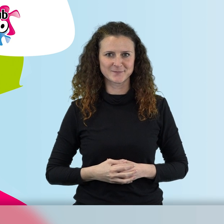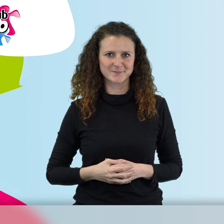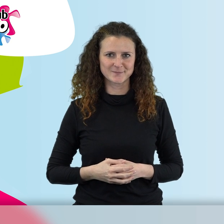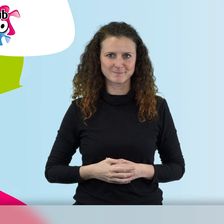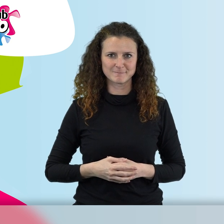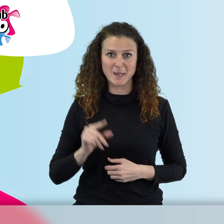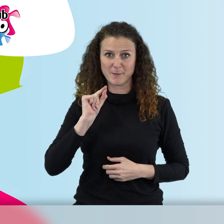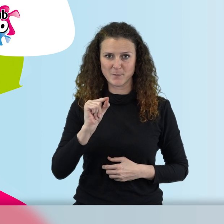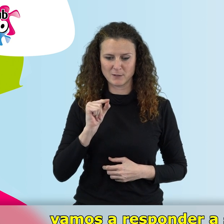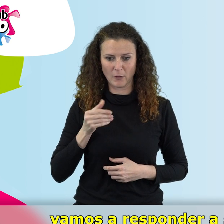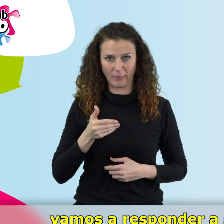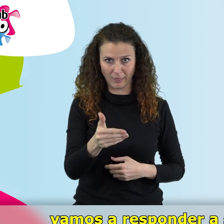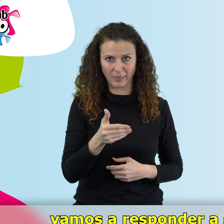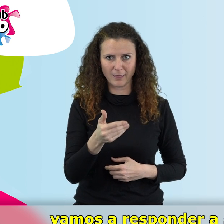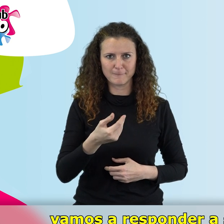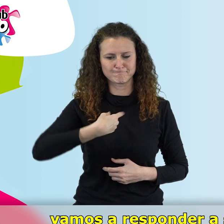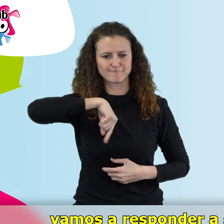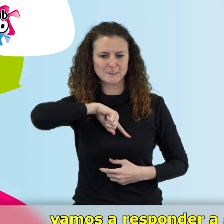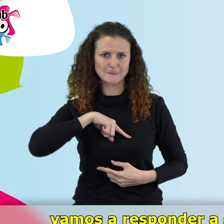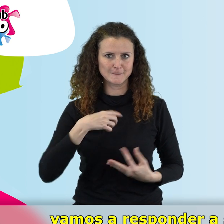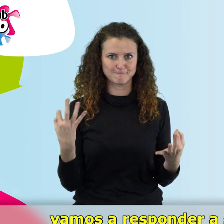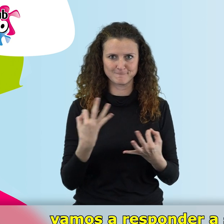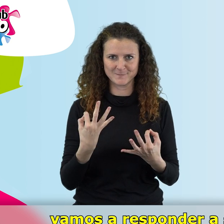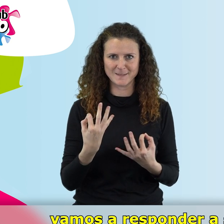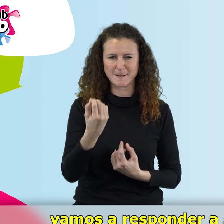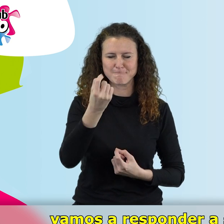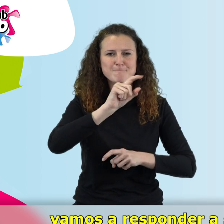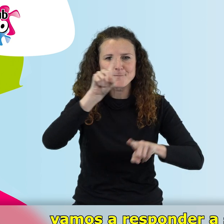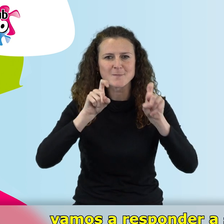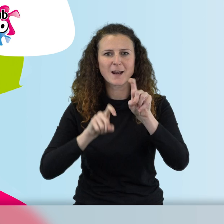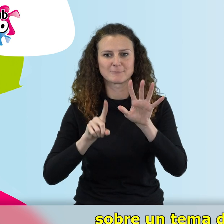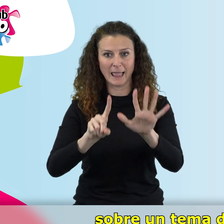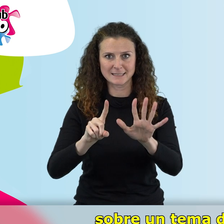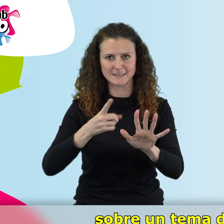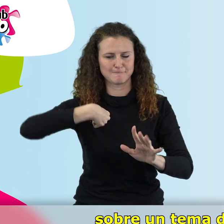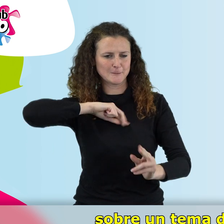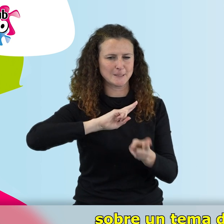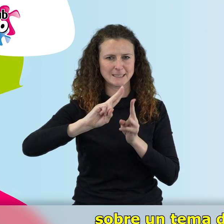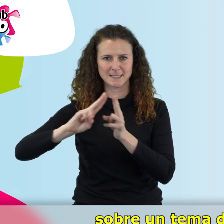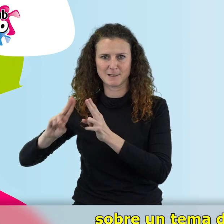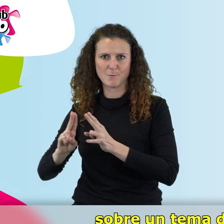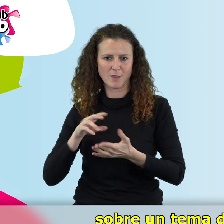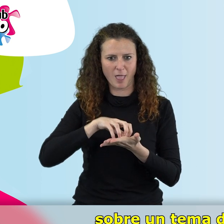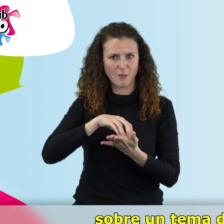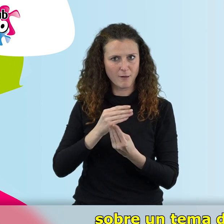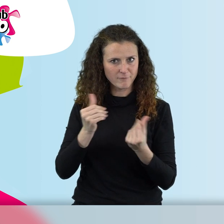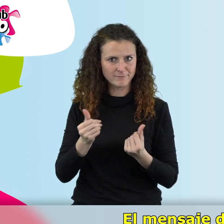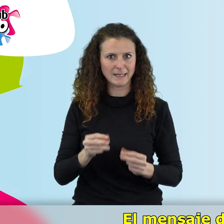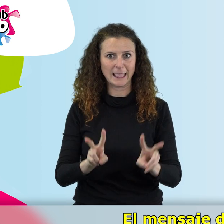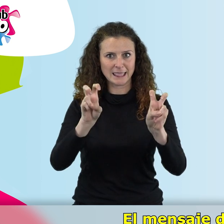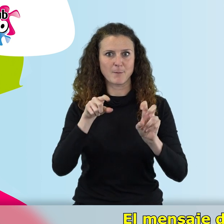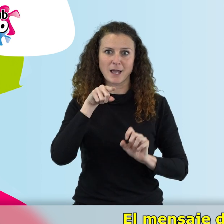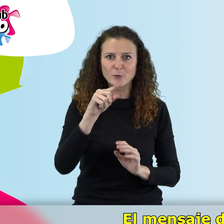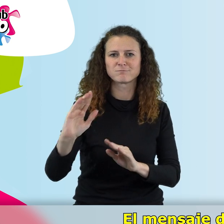En los próximos minutos vamos a responder a seis preguntas que nos van a sacar de dudas sobre un tema de interés que tú propones.